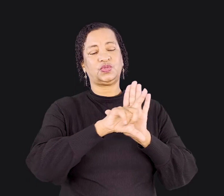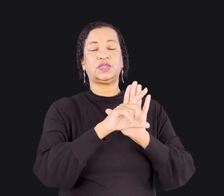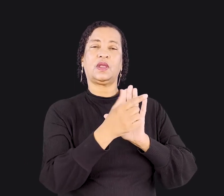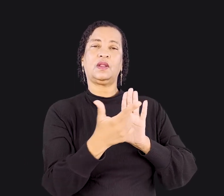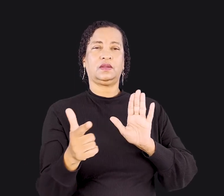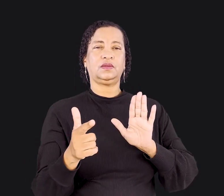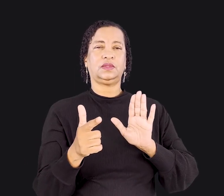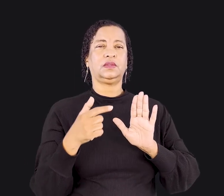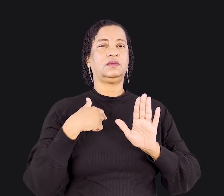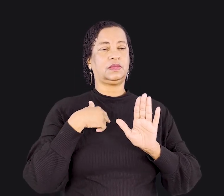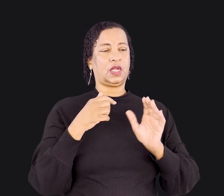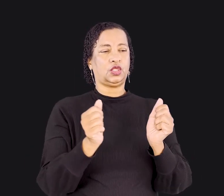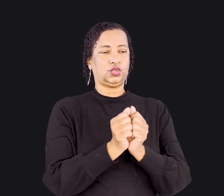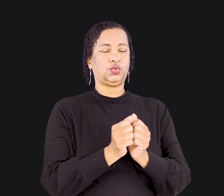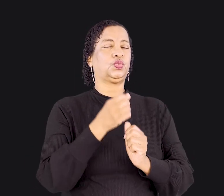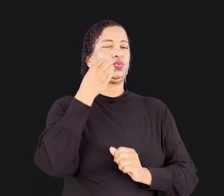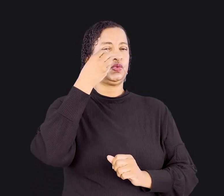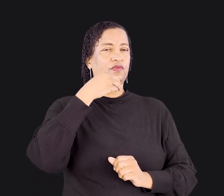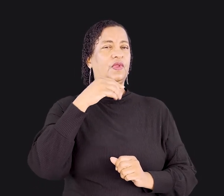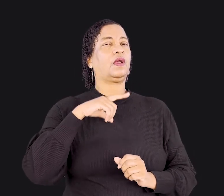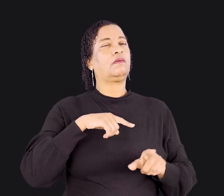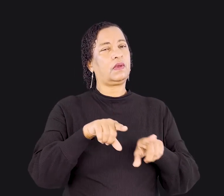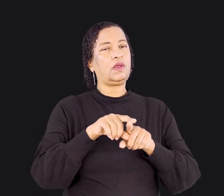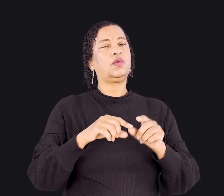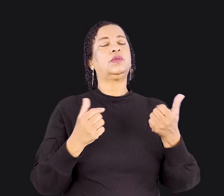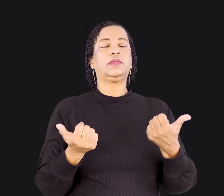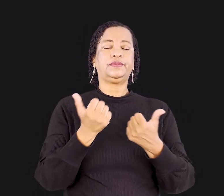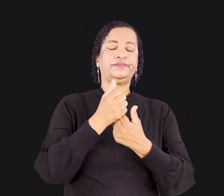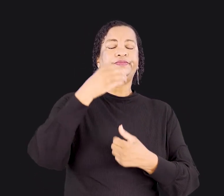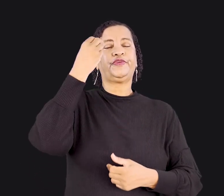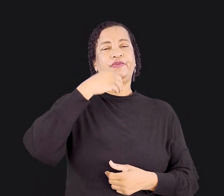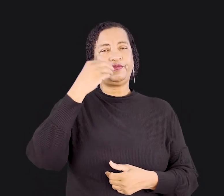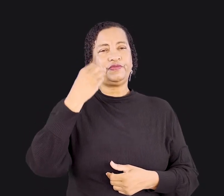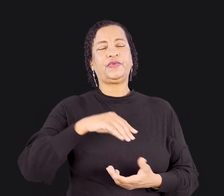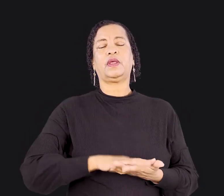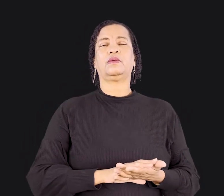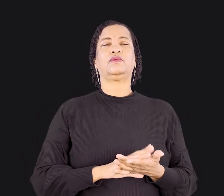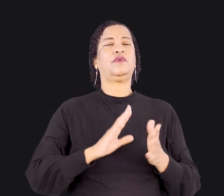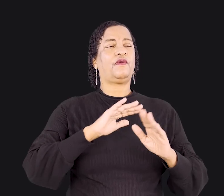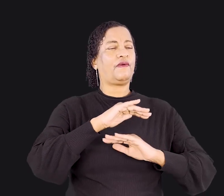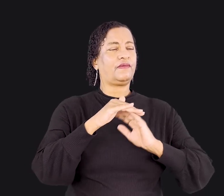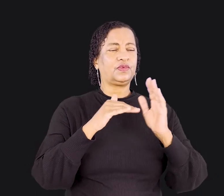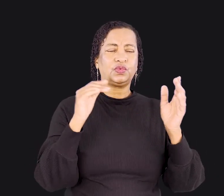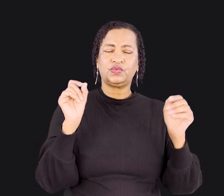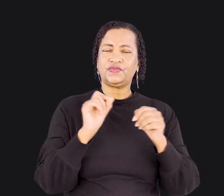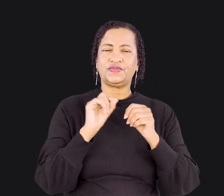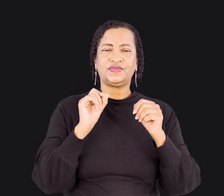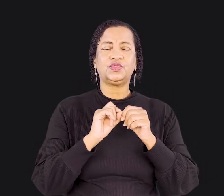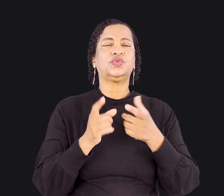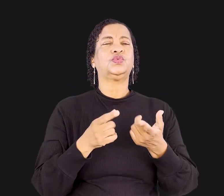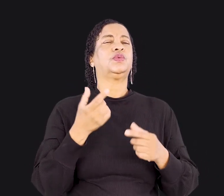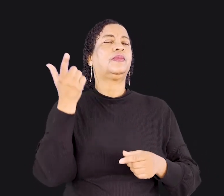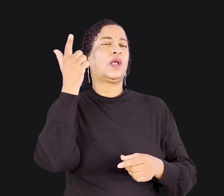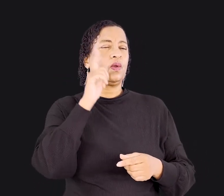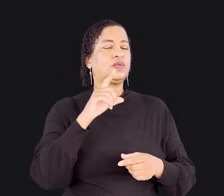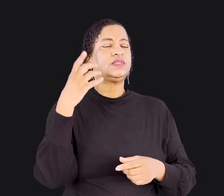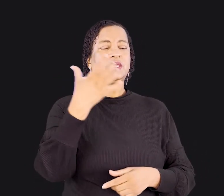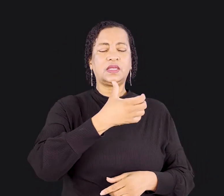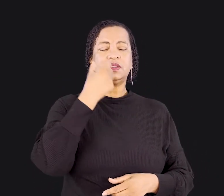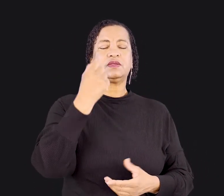com os fracos, tornei-me fraco. Para ganhar os fracos, tornei-me tudo para com todos, para de alguma forma salvar alguns. Faço tudo isso